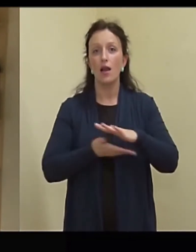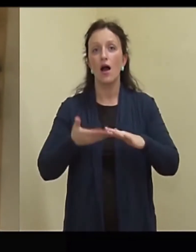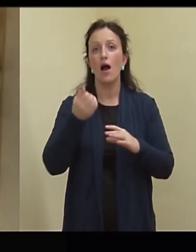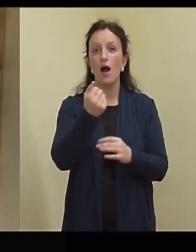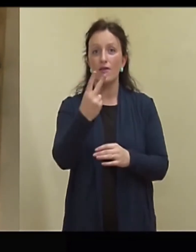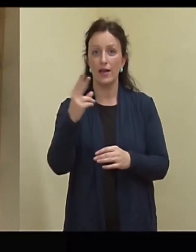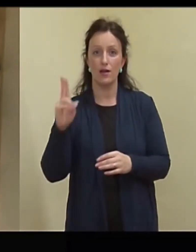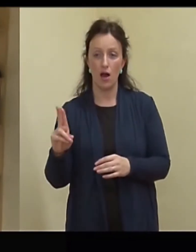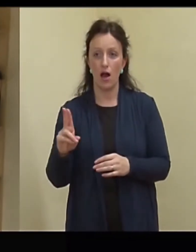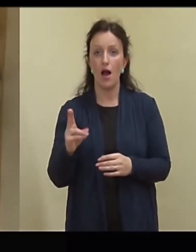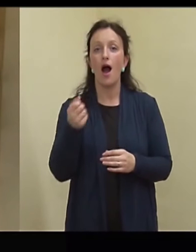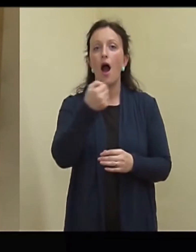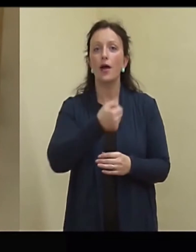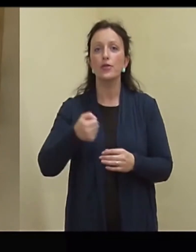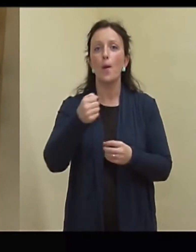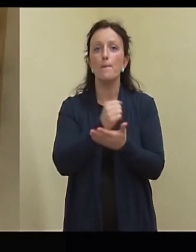aatombioloogia keemia,